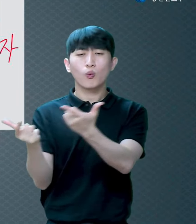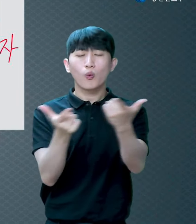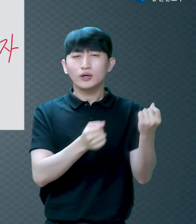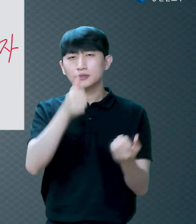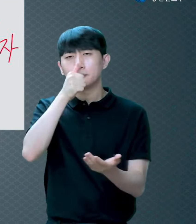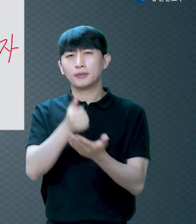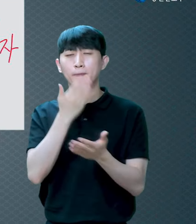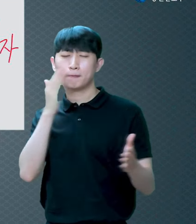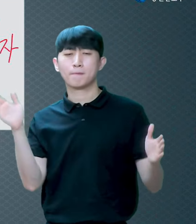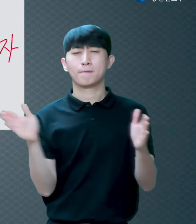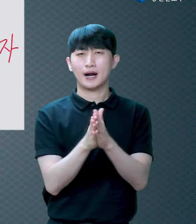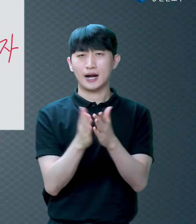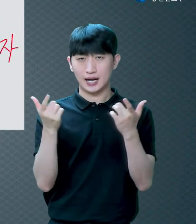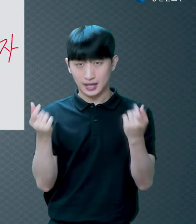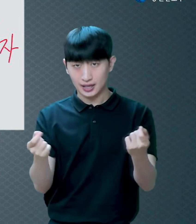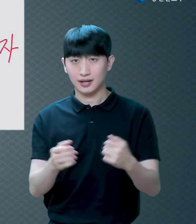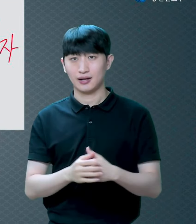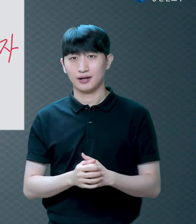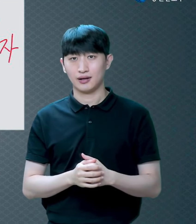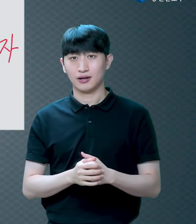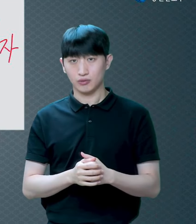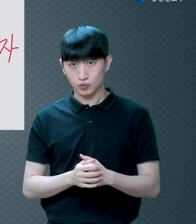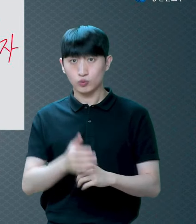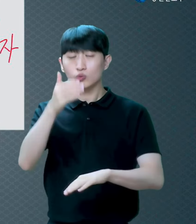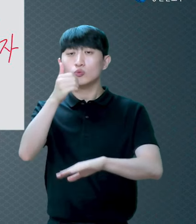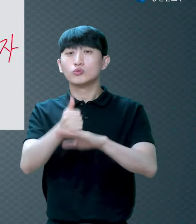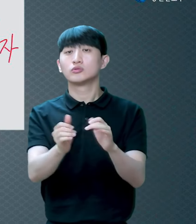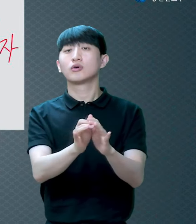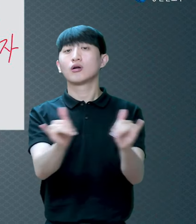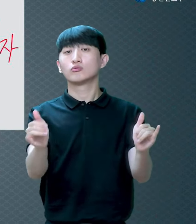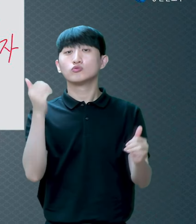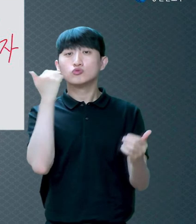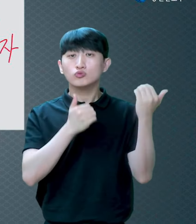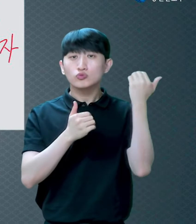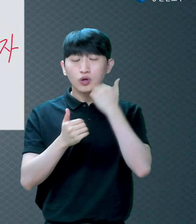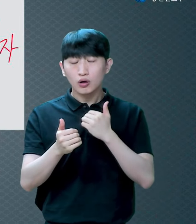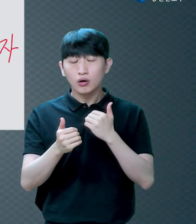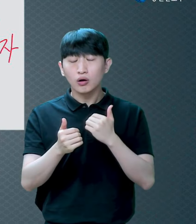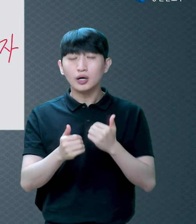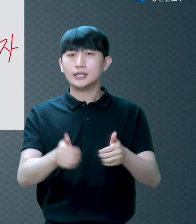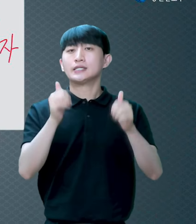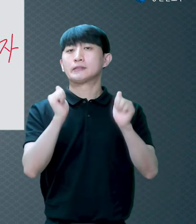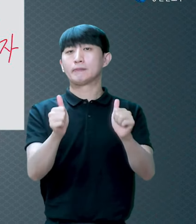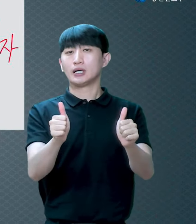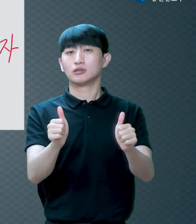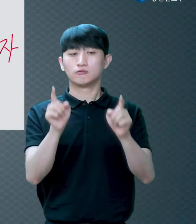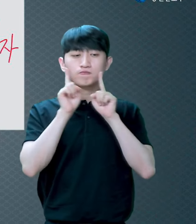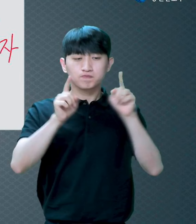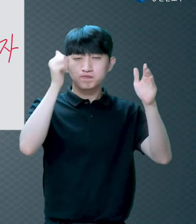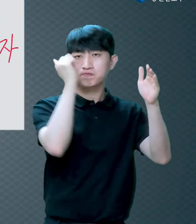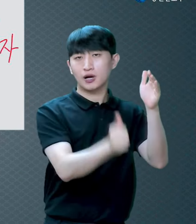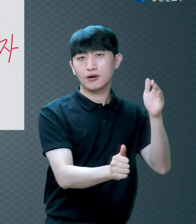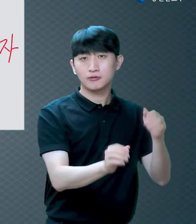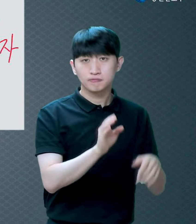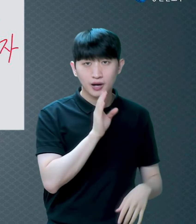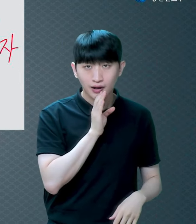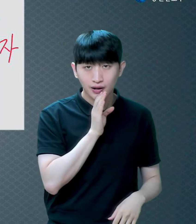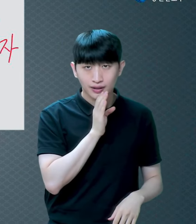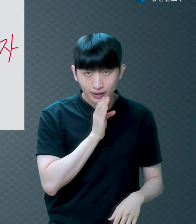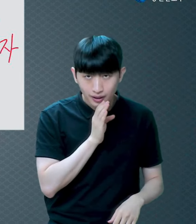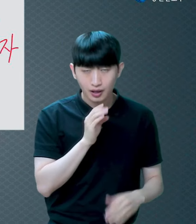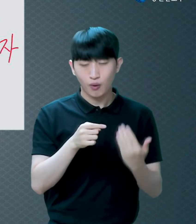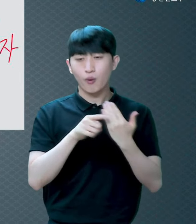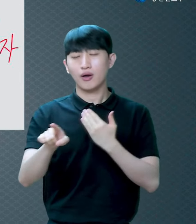반드시 심판받고 지옥 가야 돼요 그런데 피할 길이 있다는 거죠 그 피할